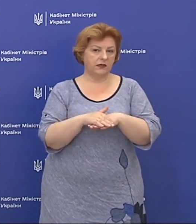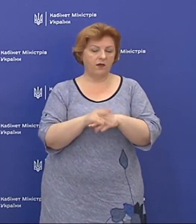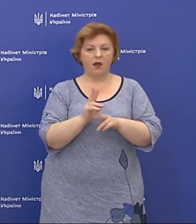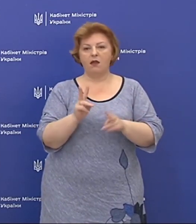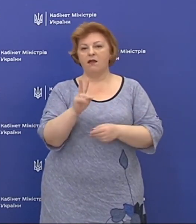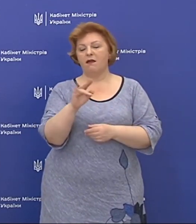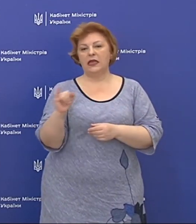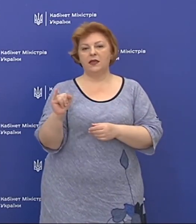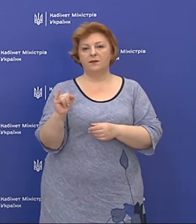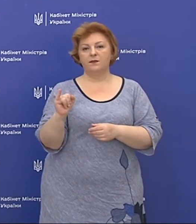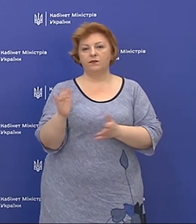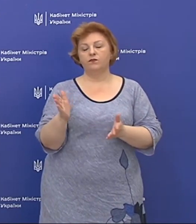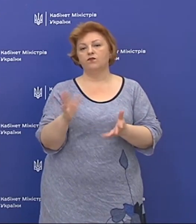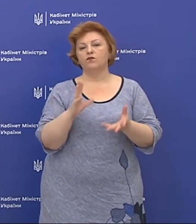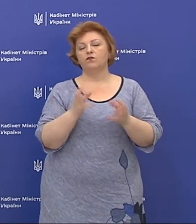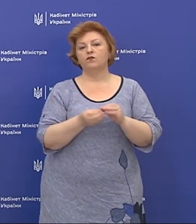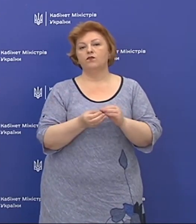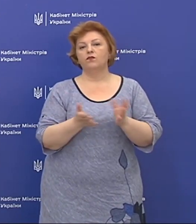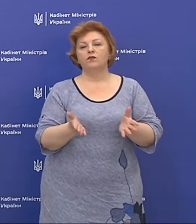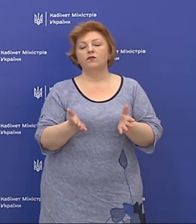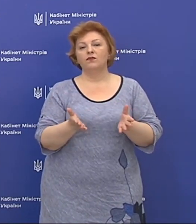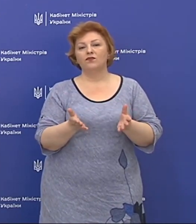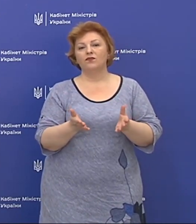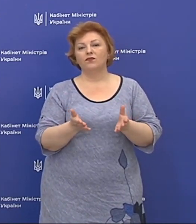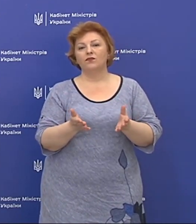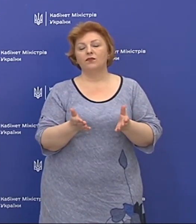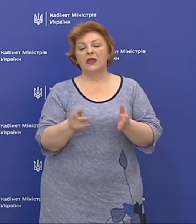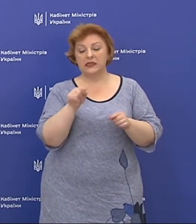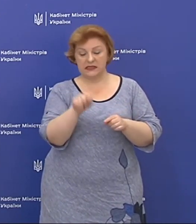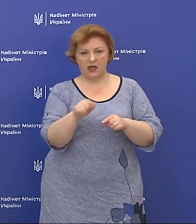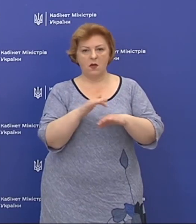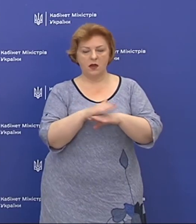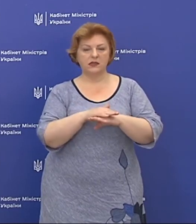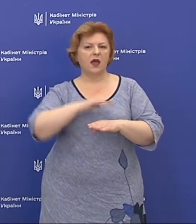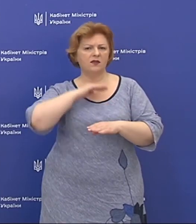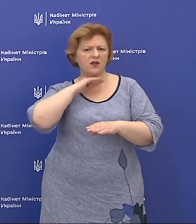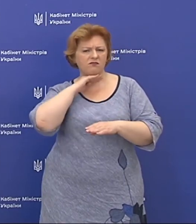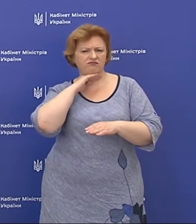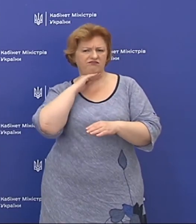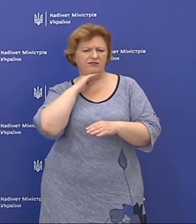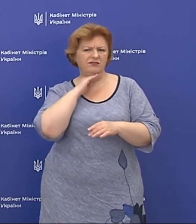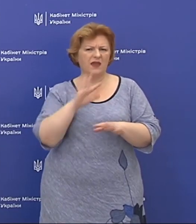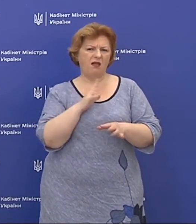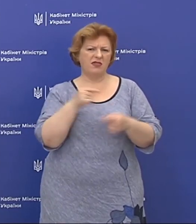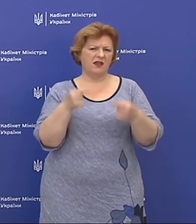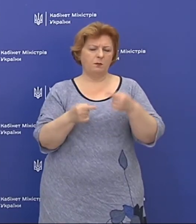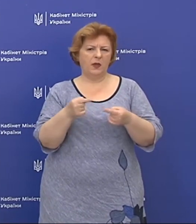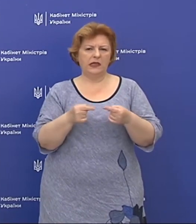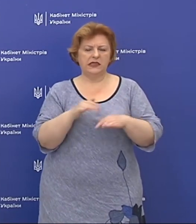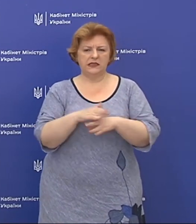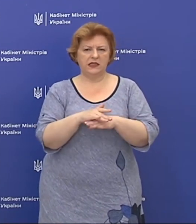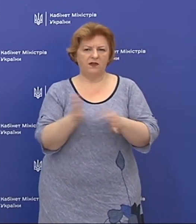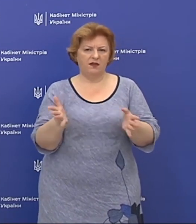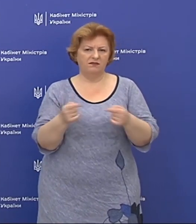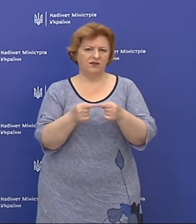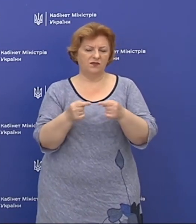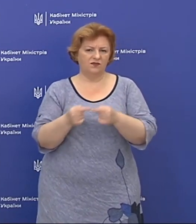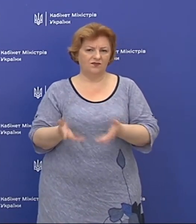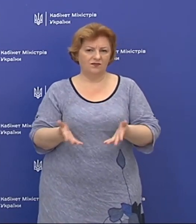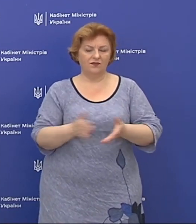з ними достатньо важко споричатися з цими цифрами.